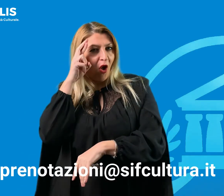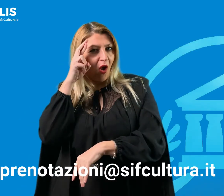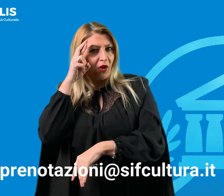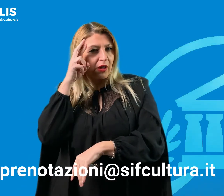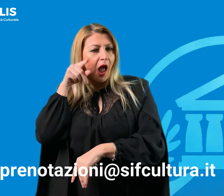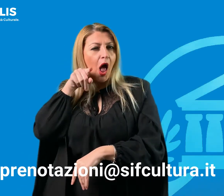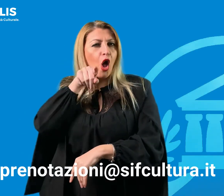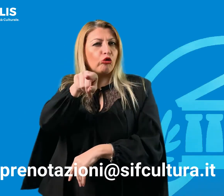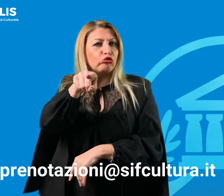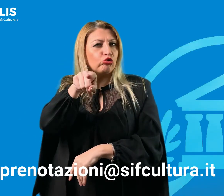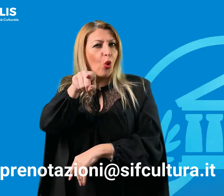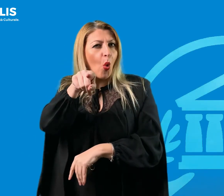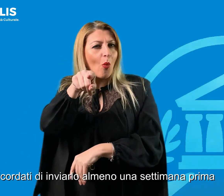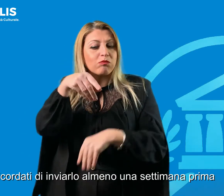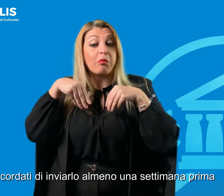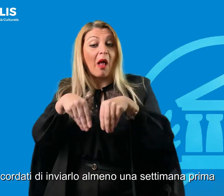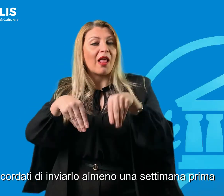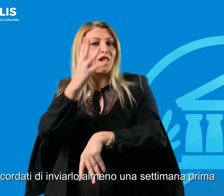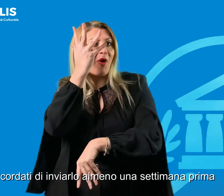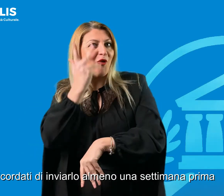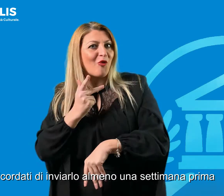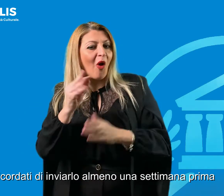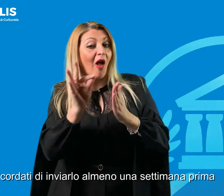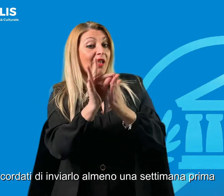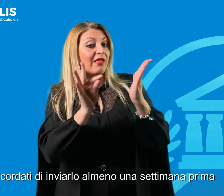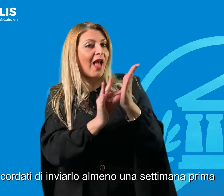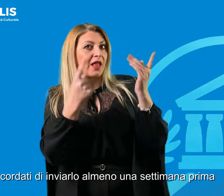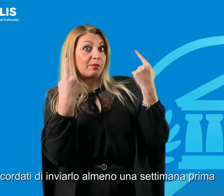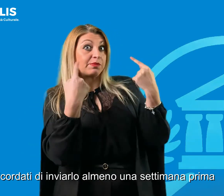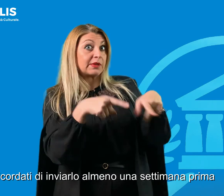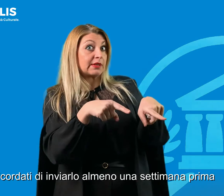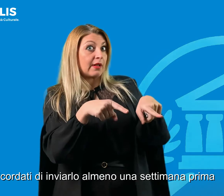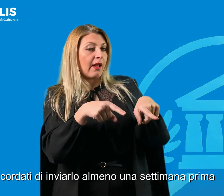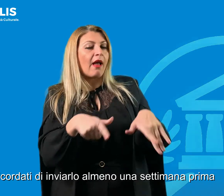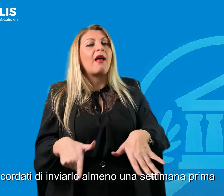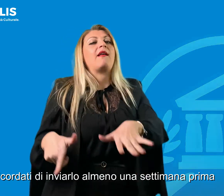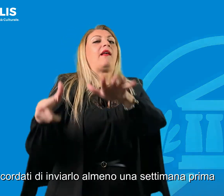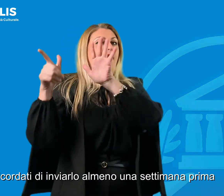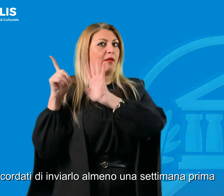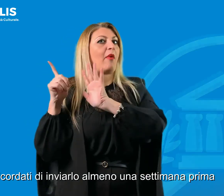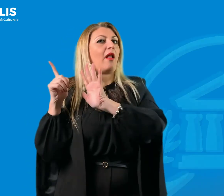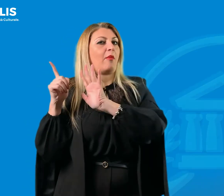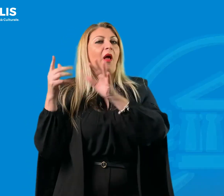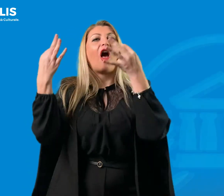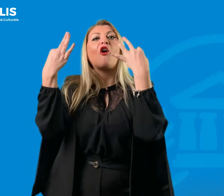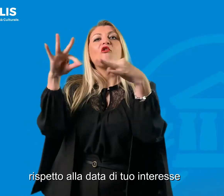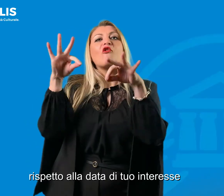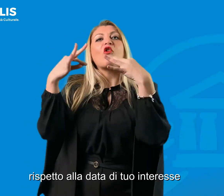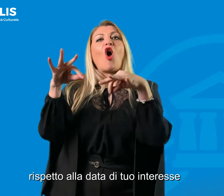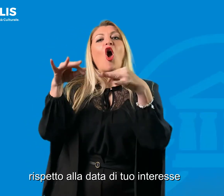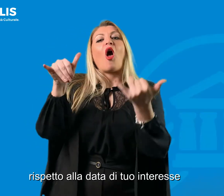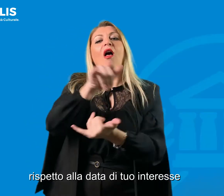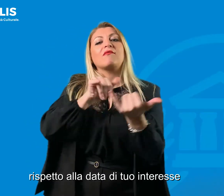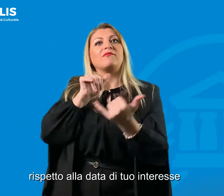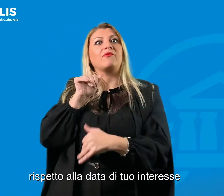Ricordati di inviarlo almeno una settimana prima rispetto alla data di tuo interesse.